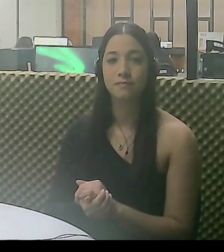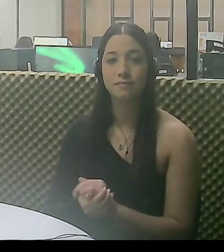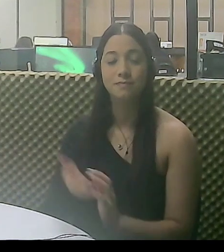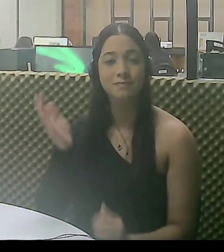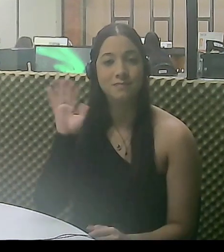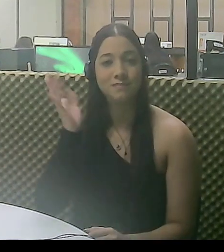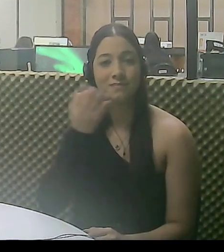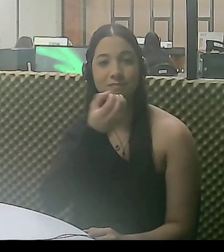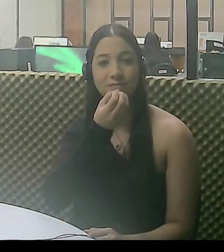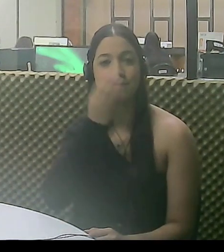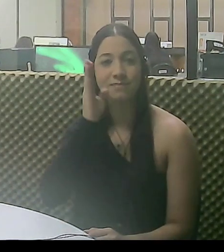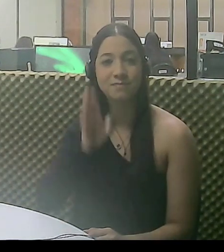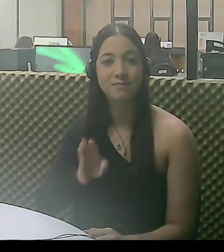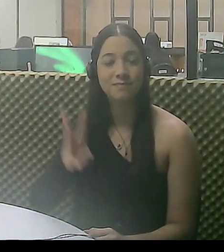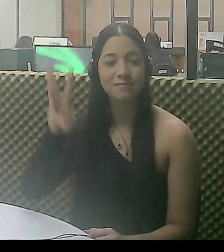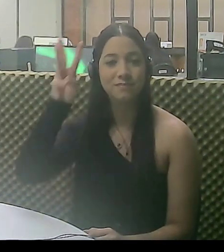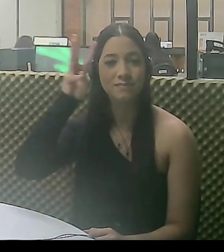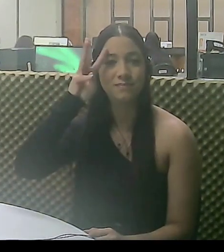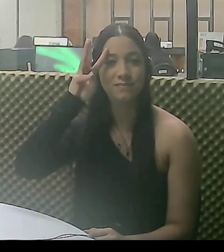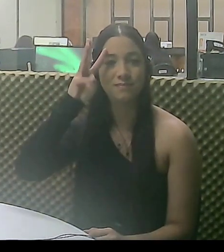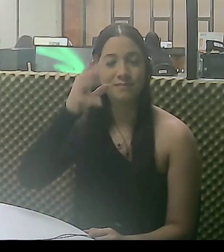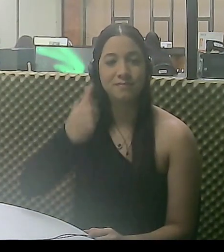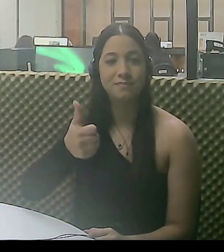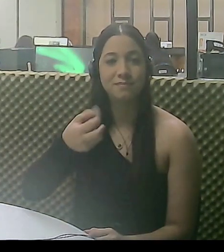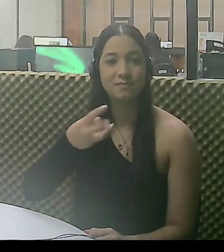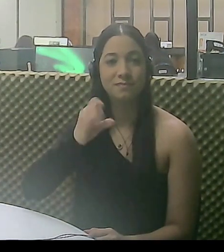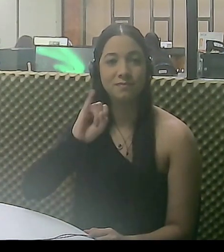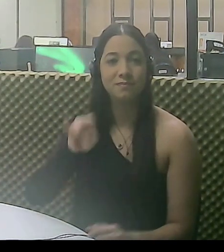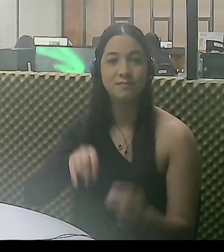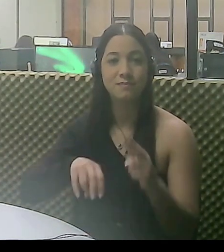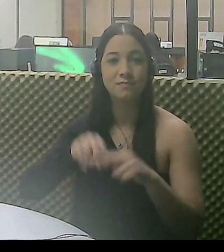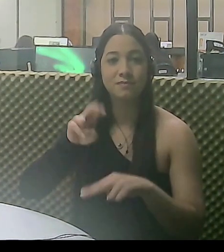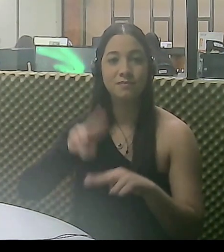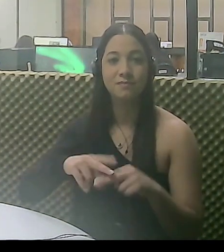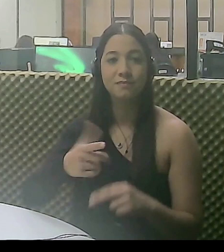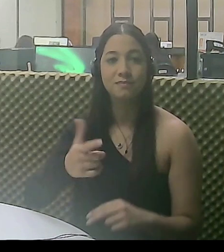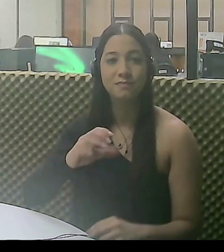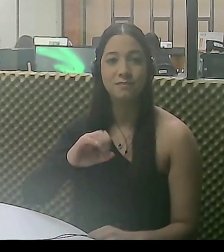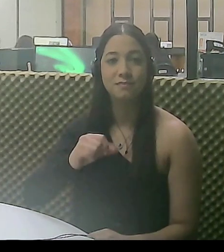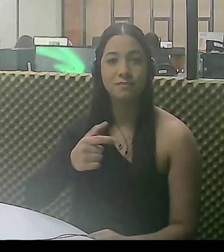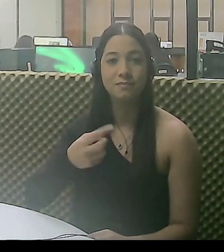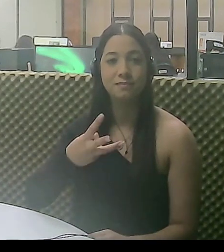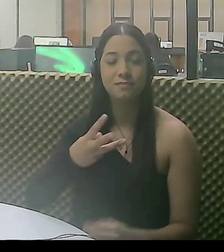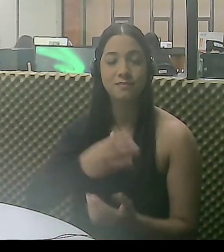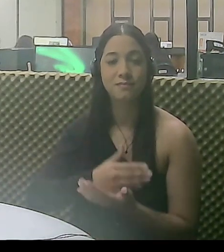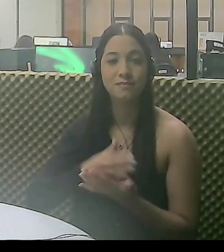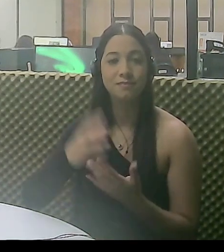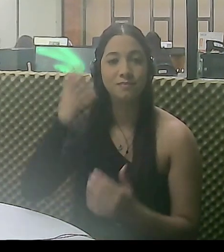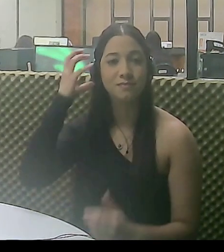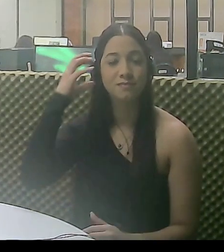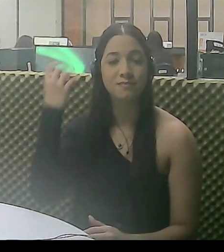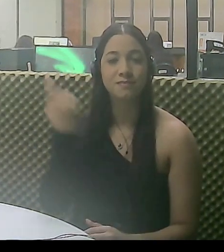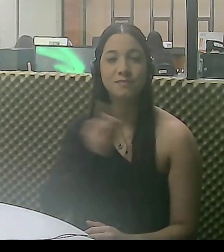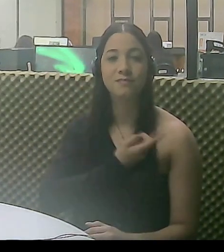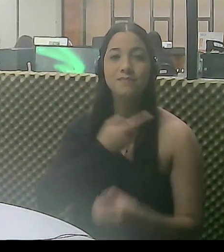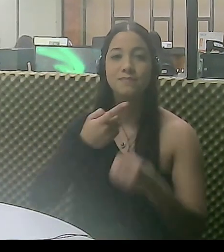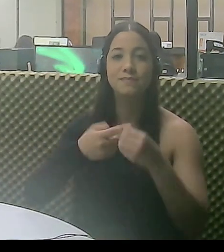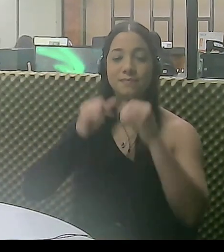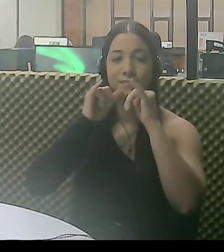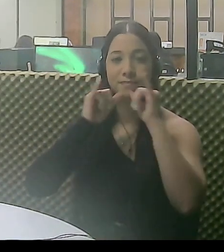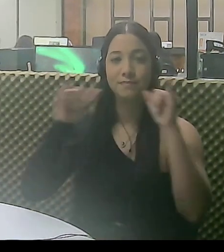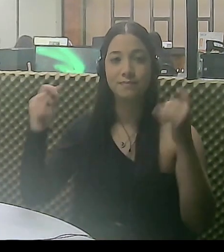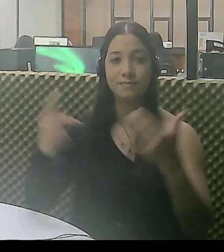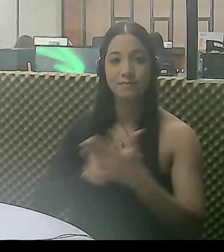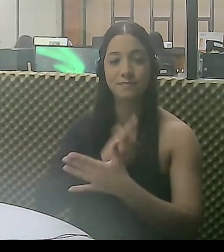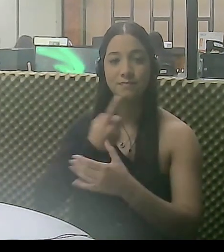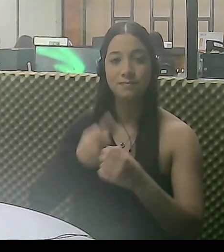Olá, boa tarde. Hoje é terça-feira, dia 13 de junho de 2023. Está no ar a rádio Nossa Cidade com boletim de notícias sobre o que